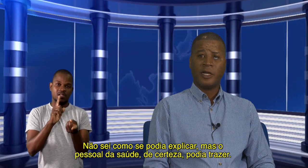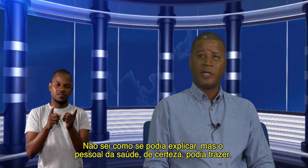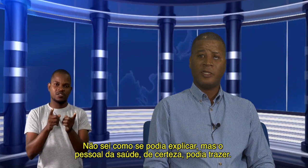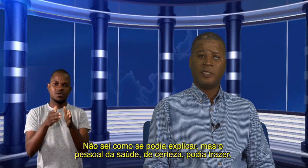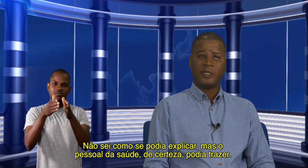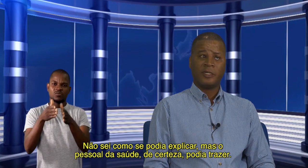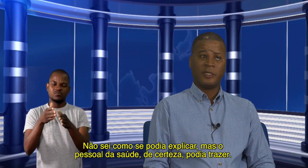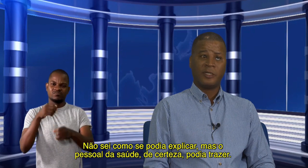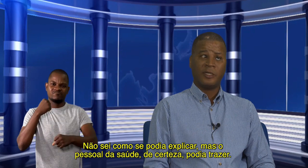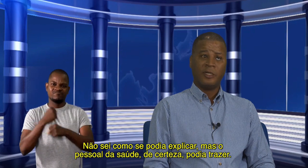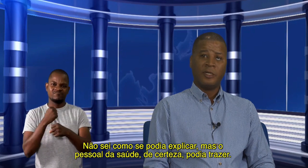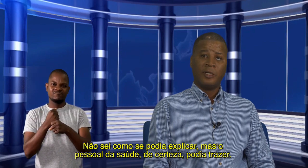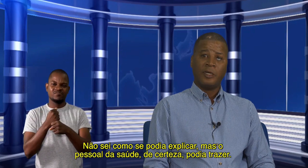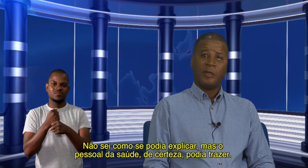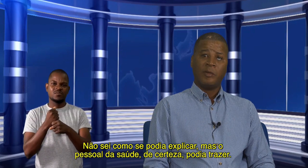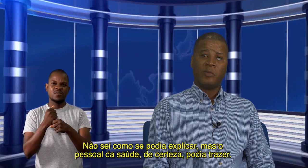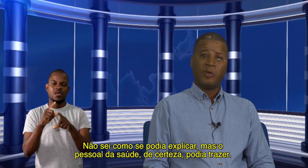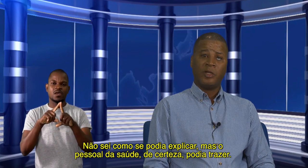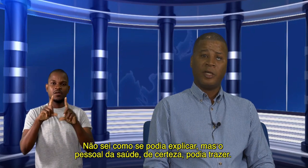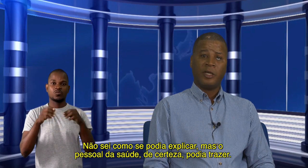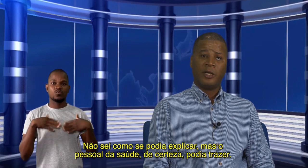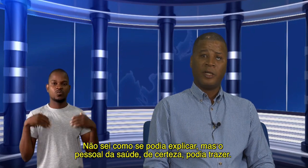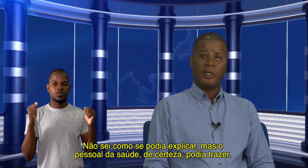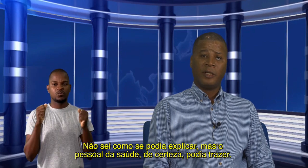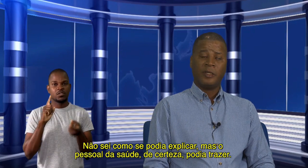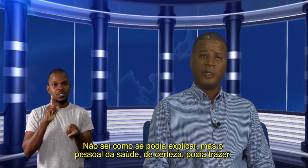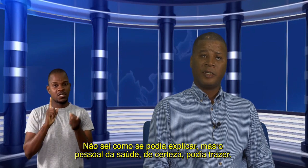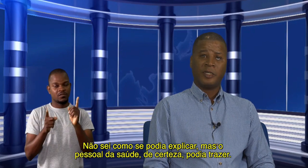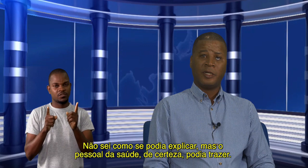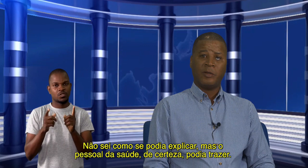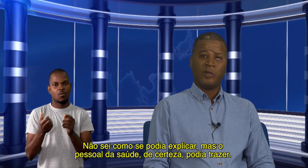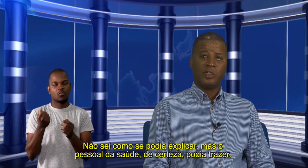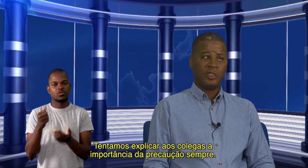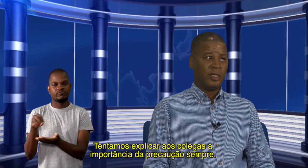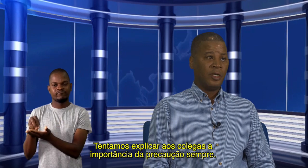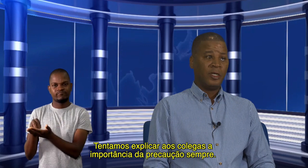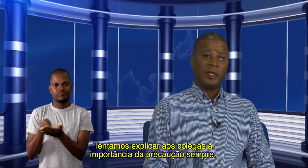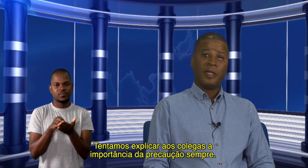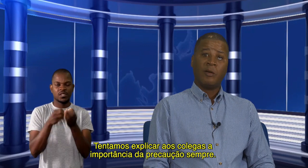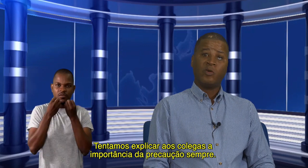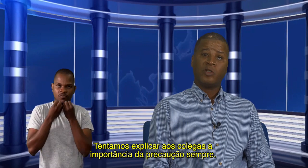área, de certeza, podem ainda trazer. Nós tentamos